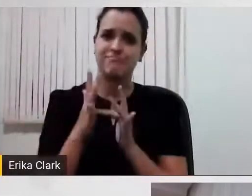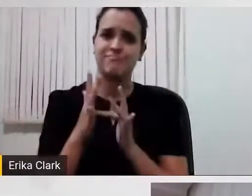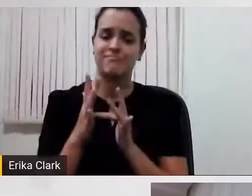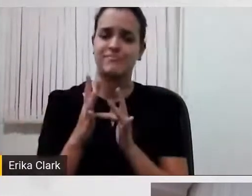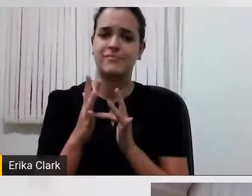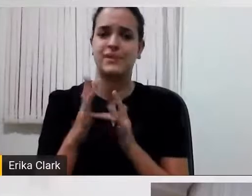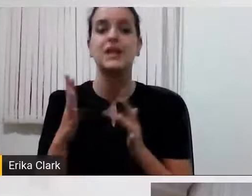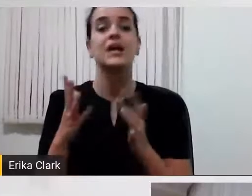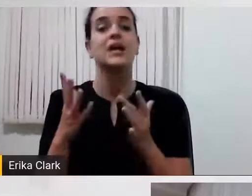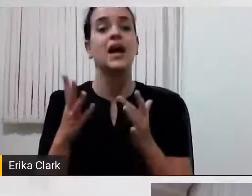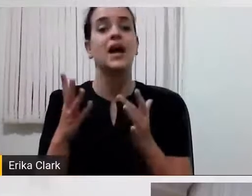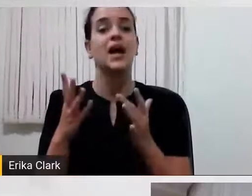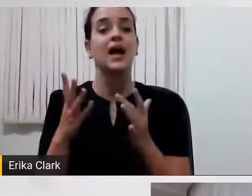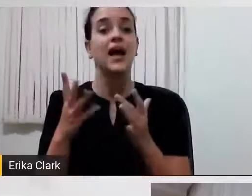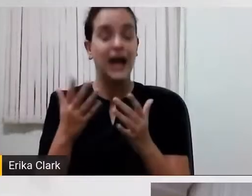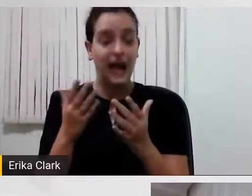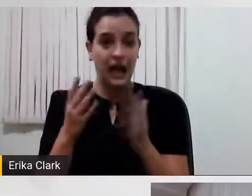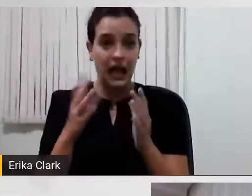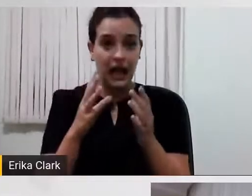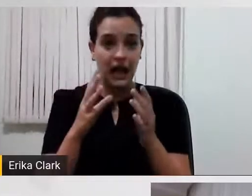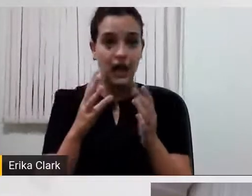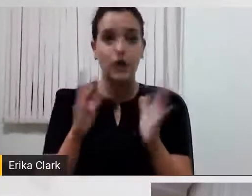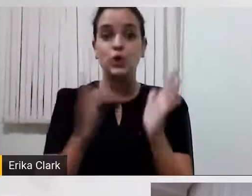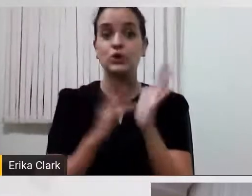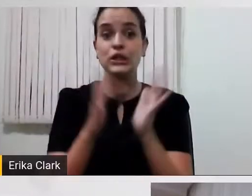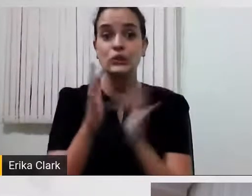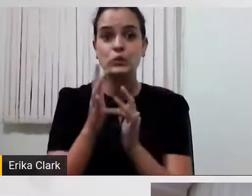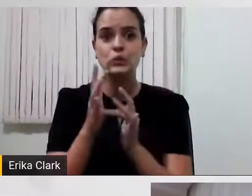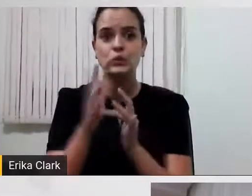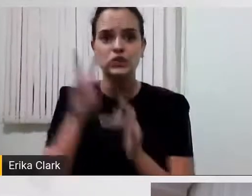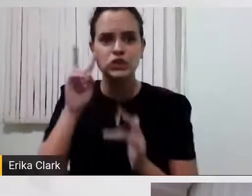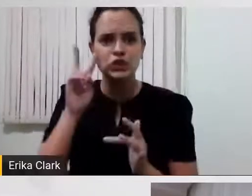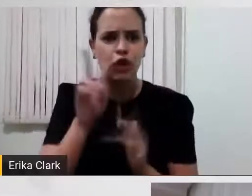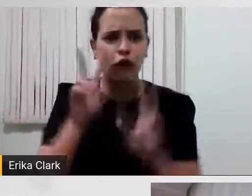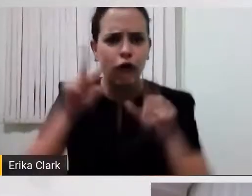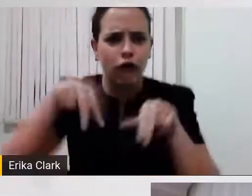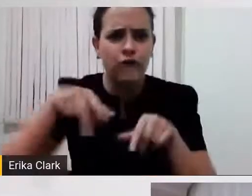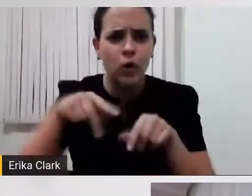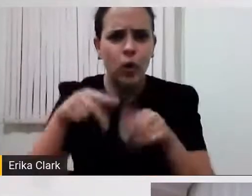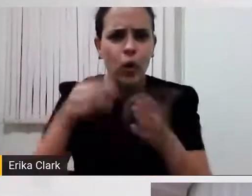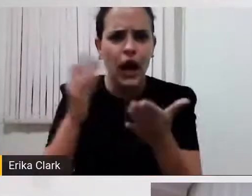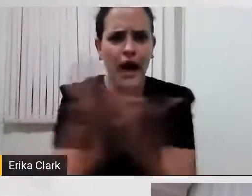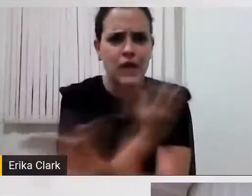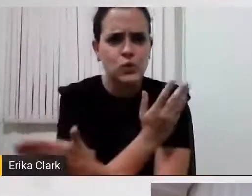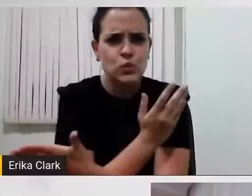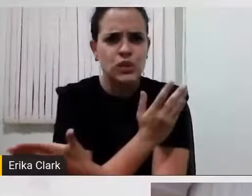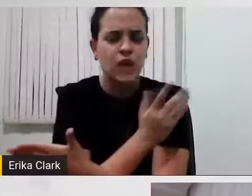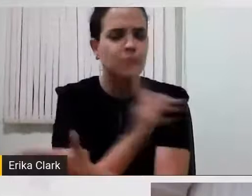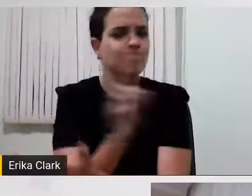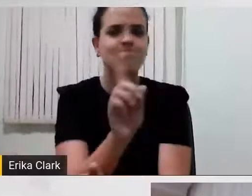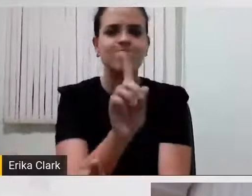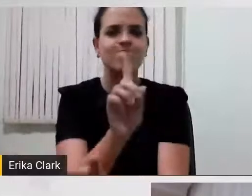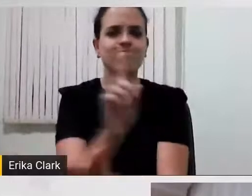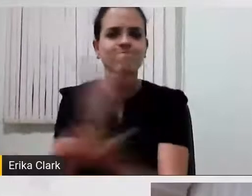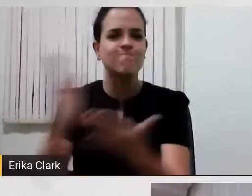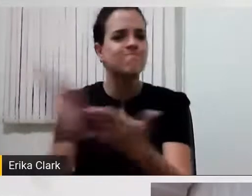lugar da exclusão, não é? Ele ocupou, esse lugar da exclusão foi ocupado por ele, porque ele, em muitos